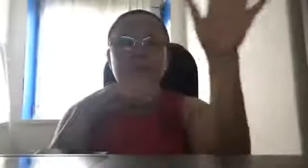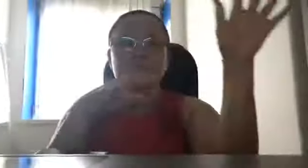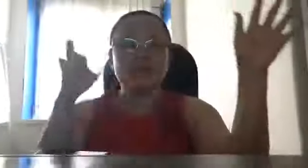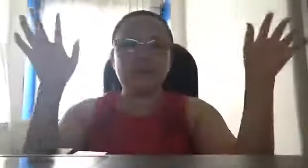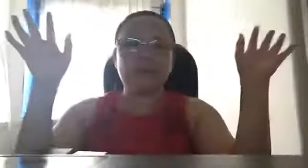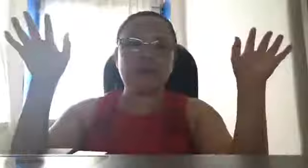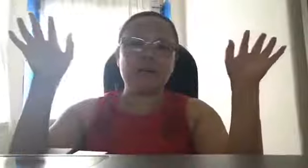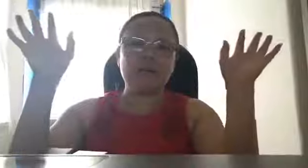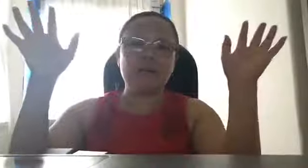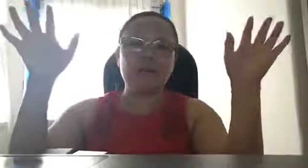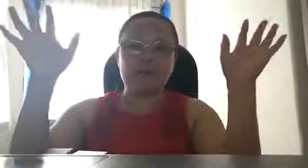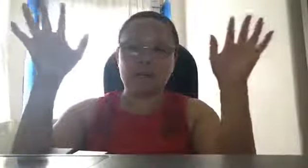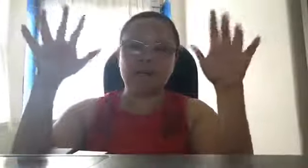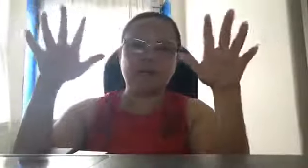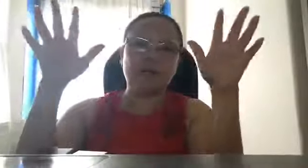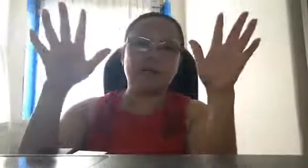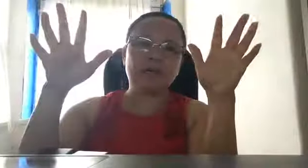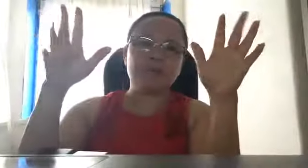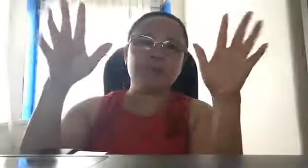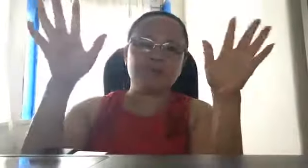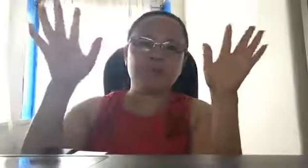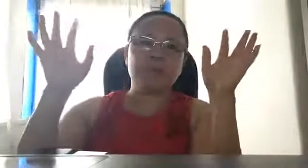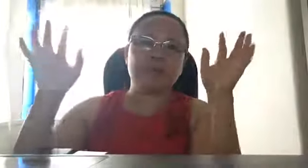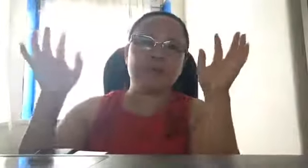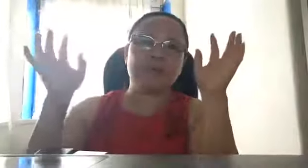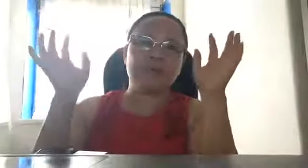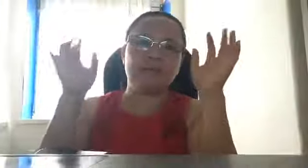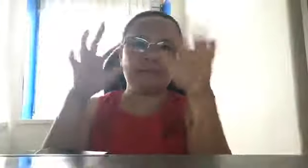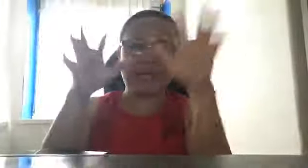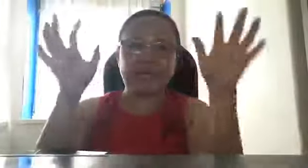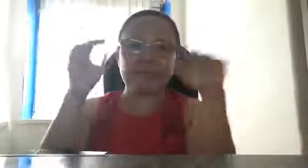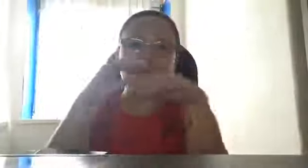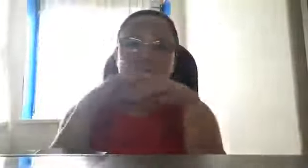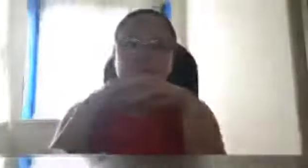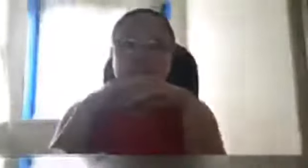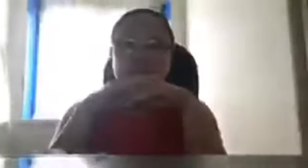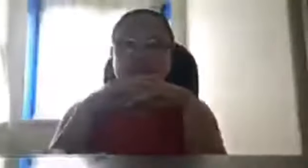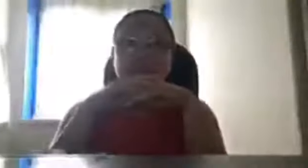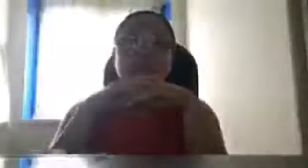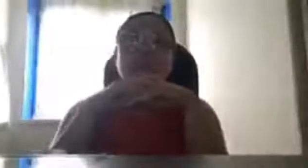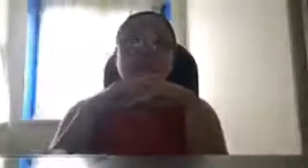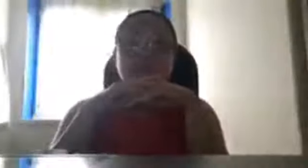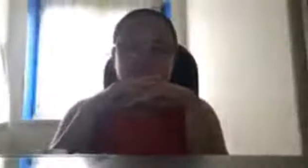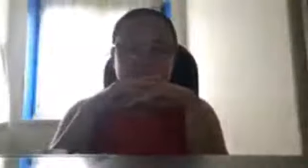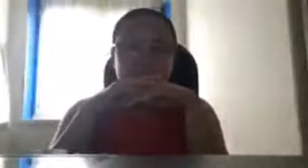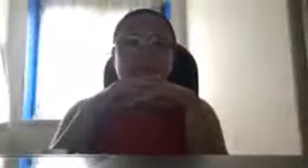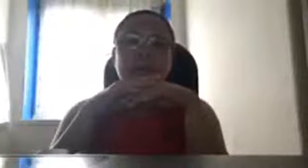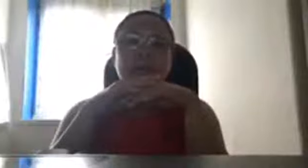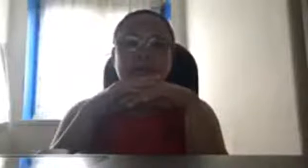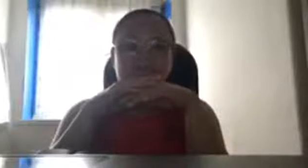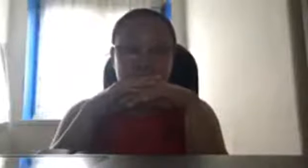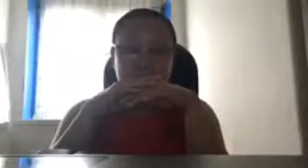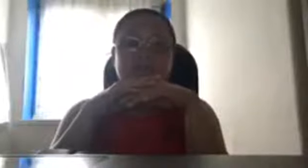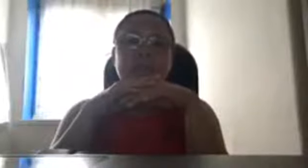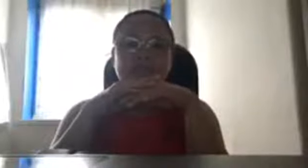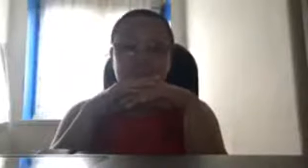doon sa mga, kasuluk-sulukan ng, part ng Pilipinas, mostly talaga mga estudyante, at